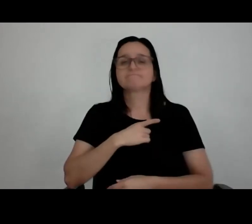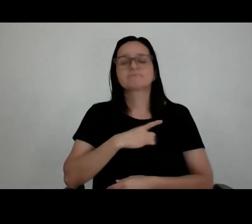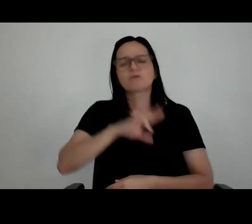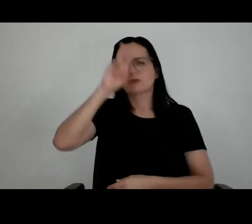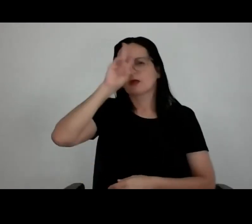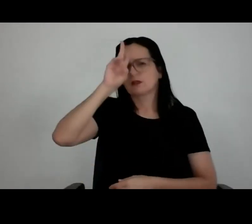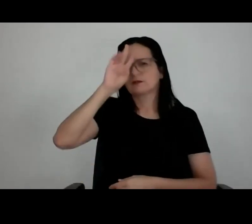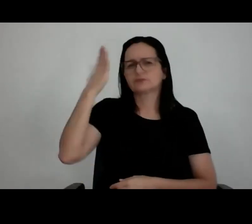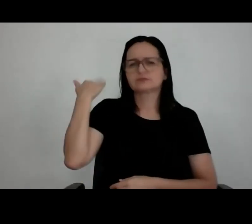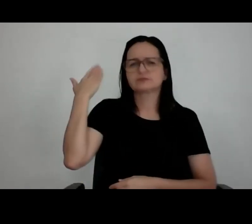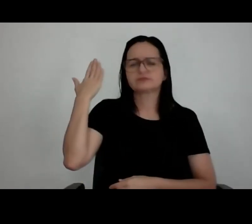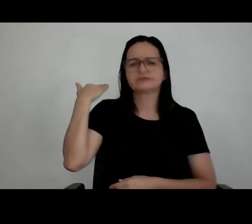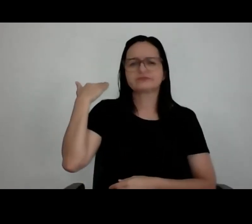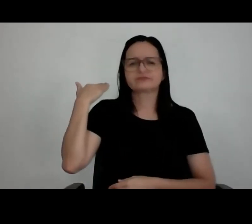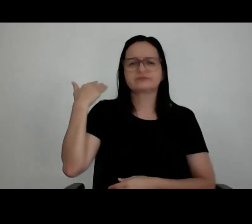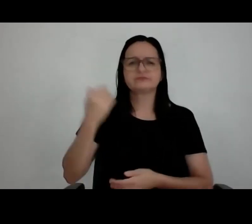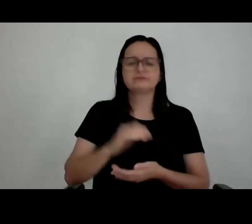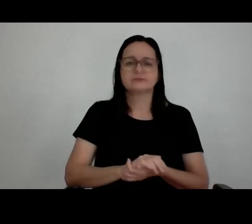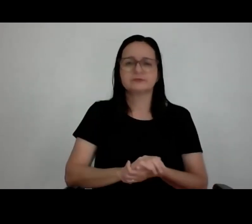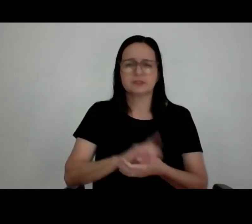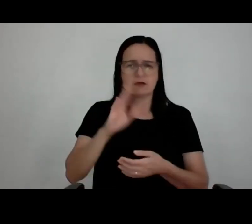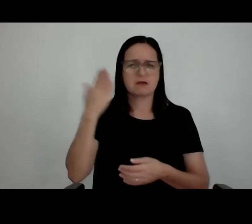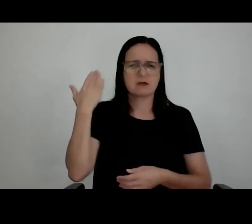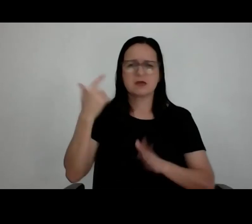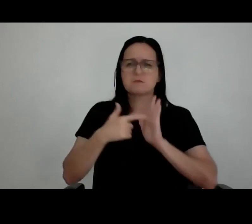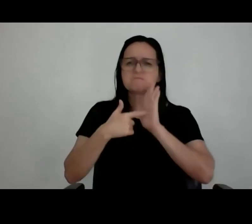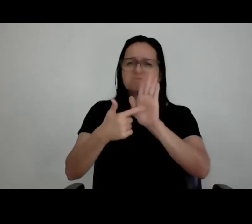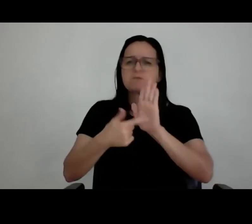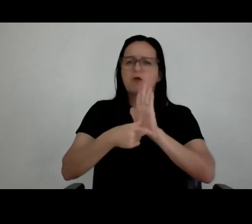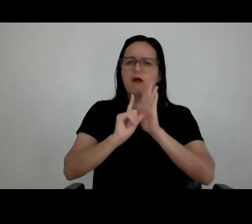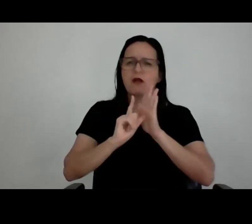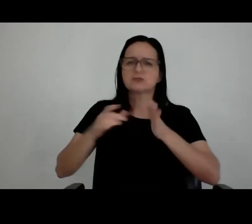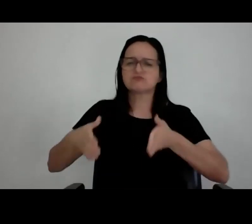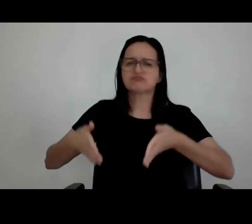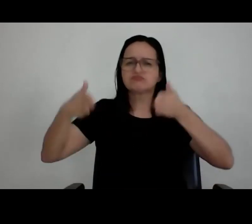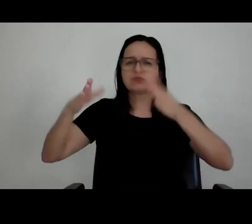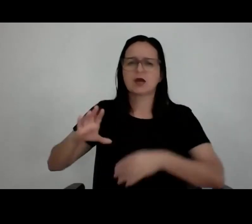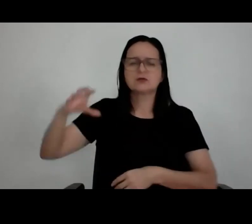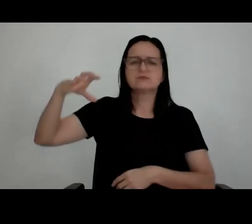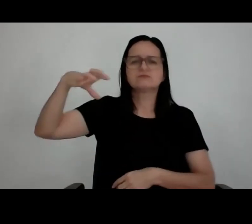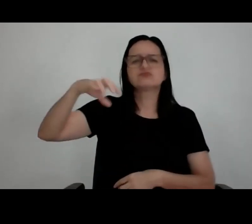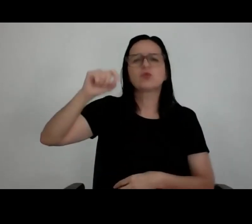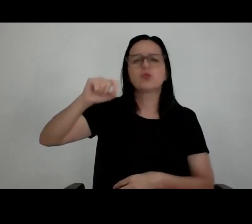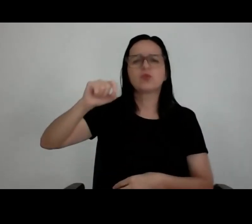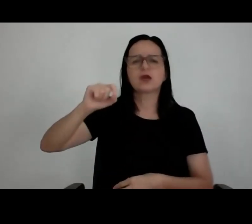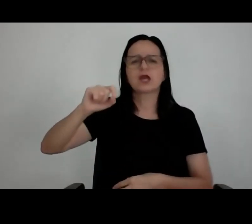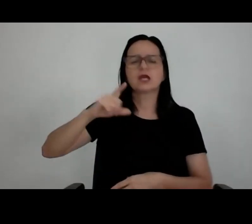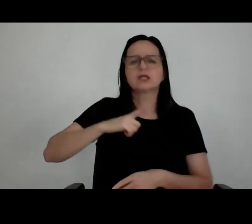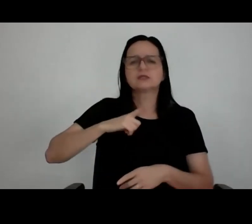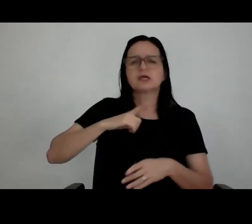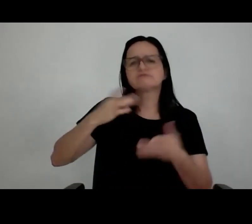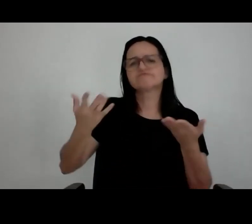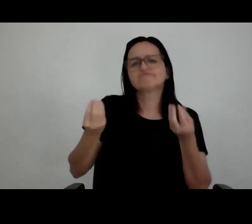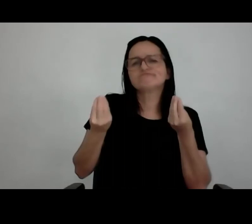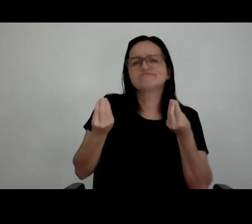naquela torre das eletrônicas que a gente mostrou, o Medina queria dar no festival uma cara futurista, eu quero vender uma